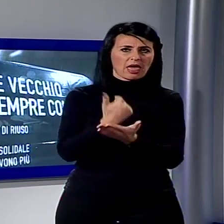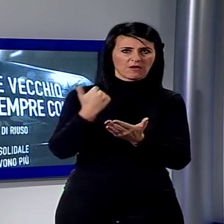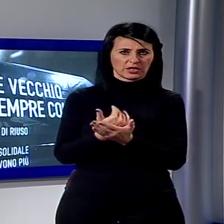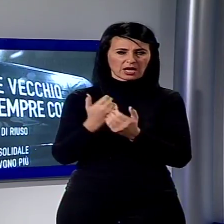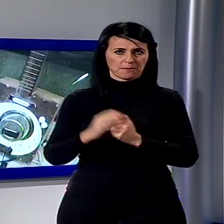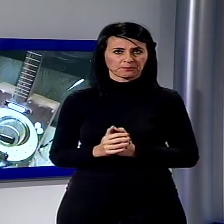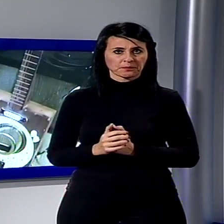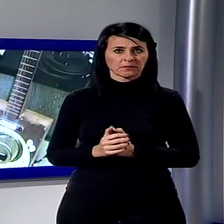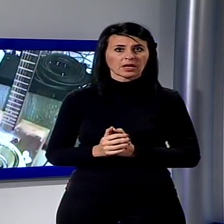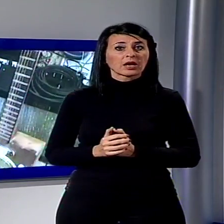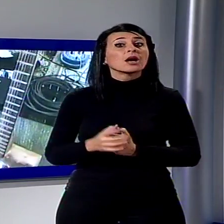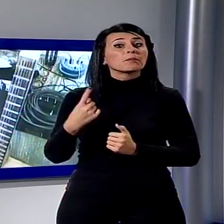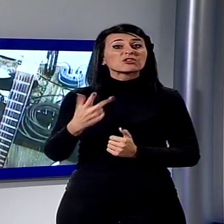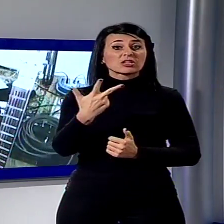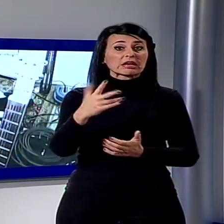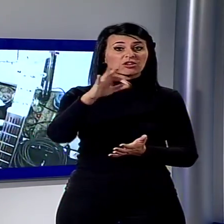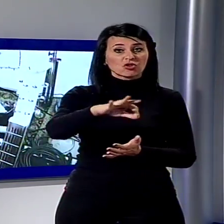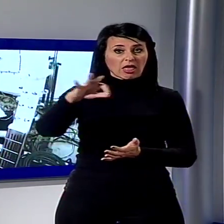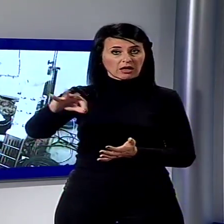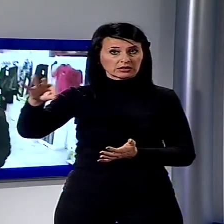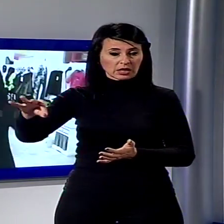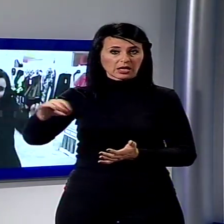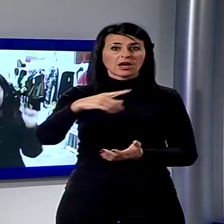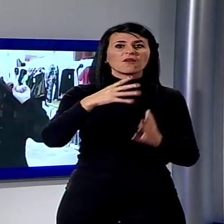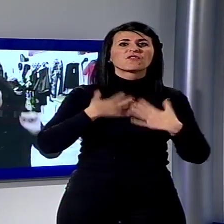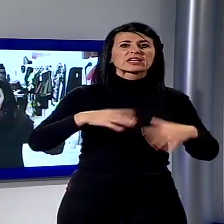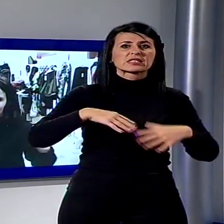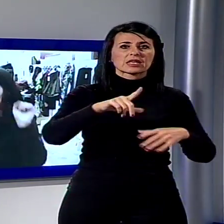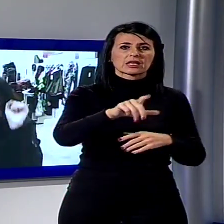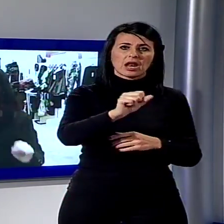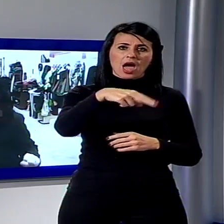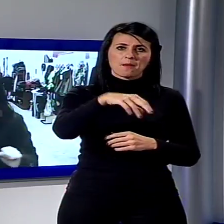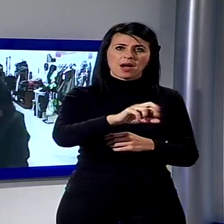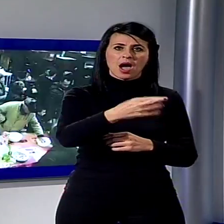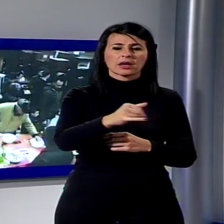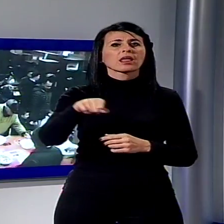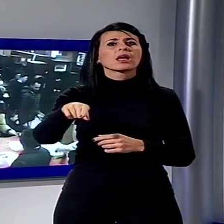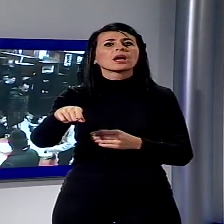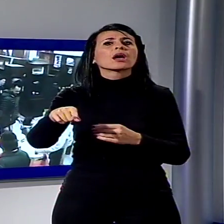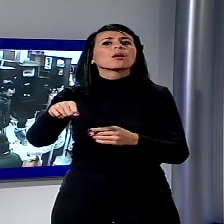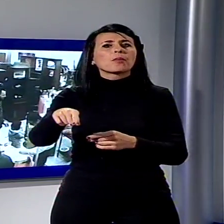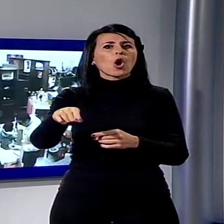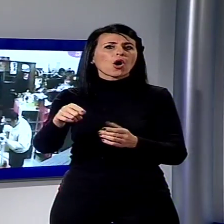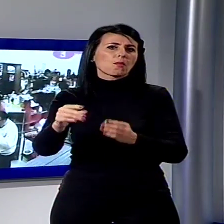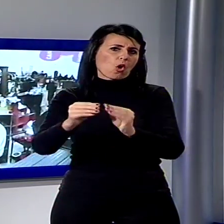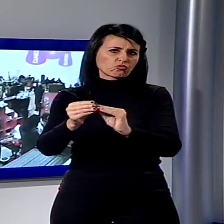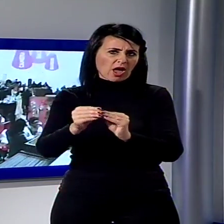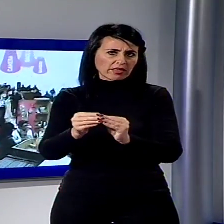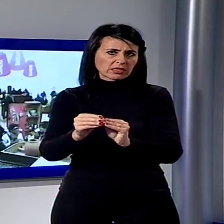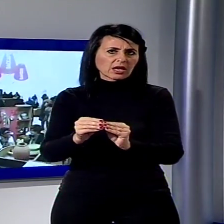di raccolta di vestiario a Lammari, un emporio solidale a Coselli, un punto di raccolta e laboratorio di restauro mobili a Ponte Tetto.